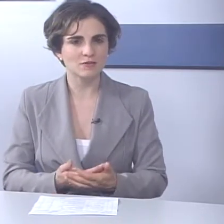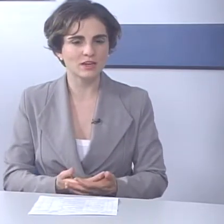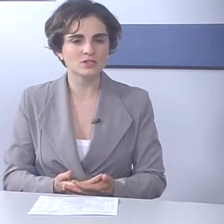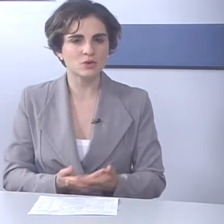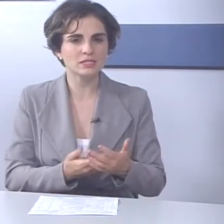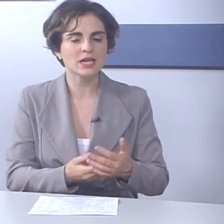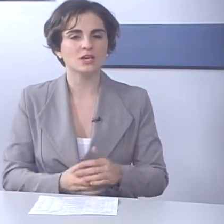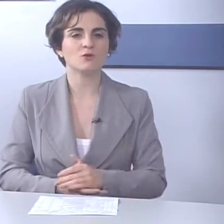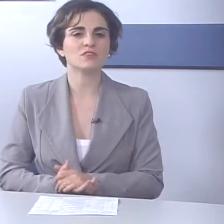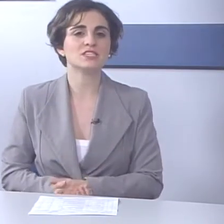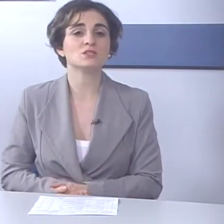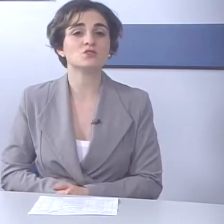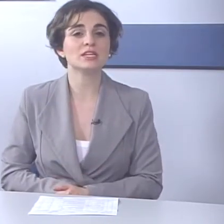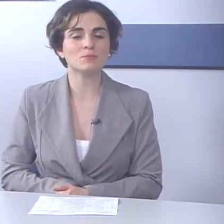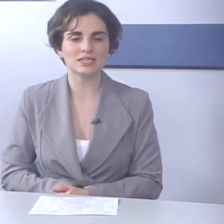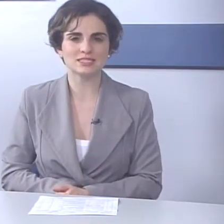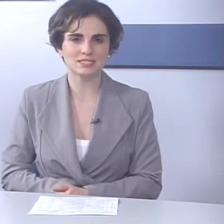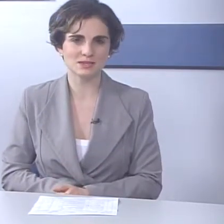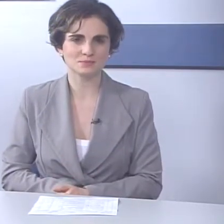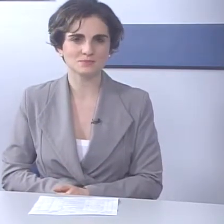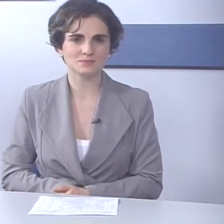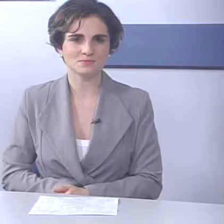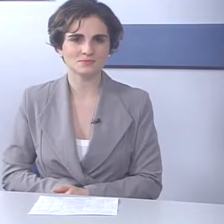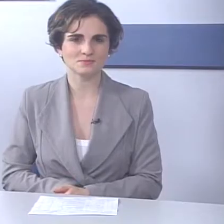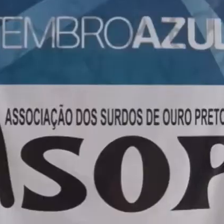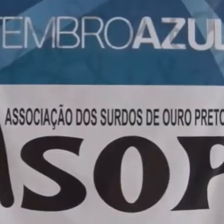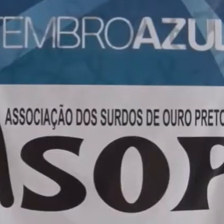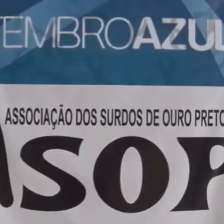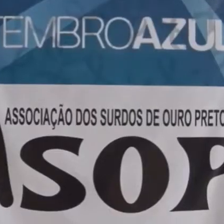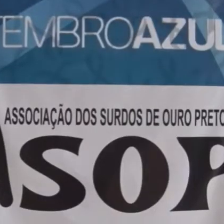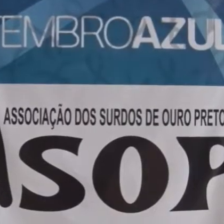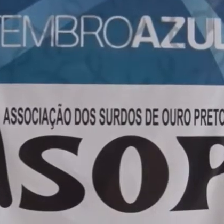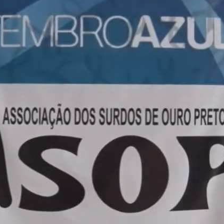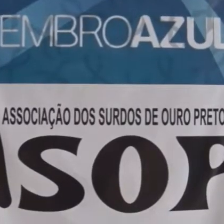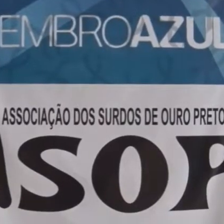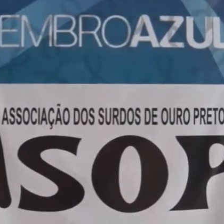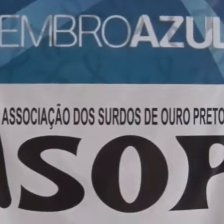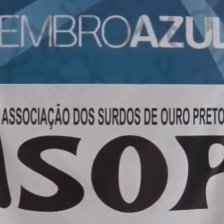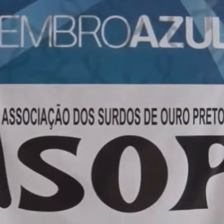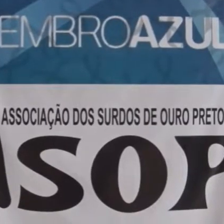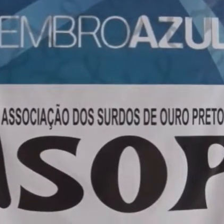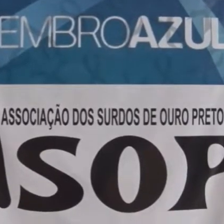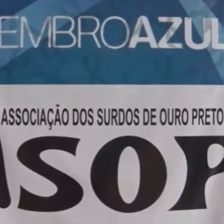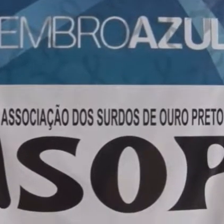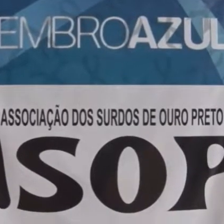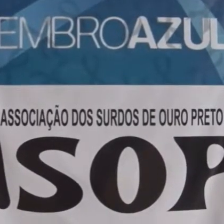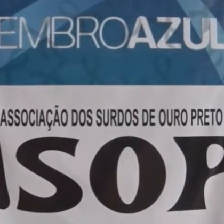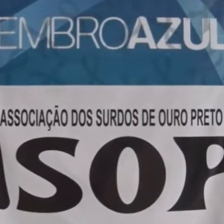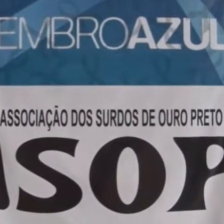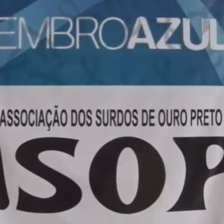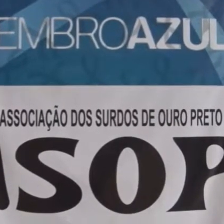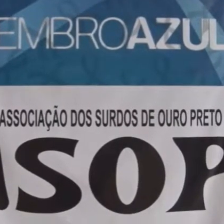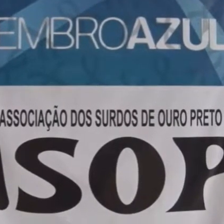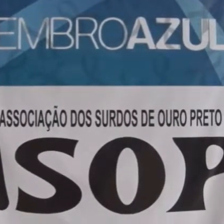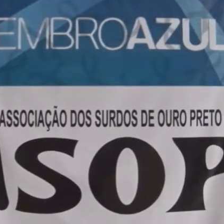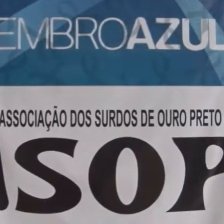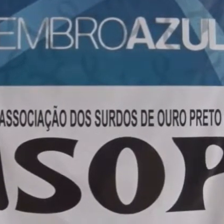reflexões e oficinas de Libras. O 3º Setembro Azul da ASOP, Associação do Surdo de Ouro Preto,